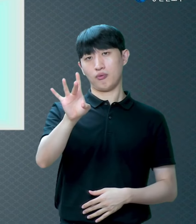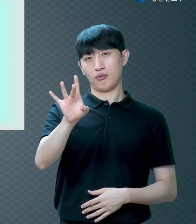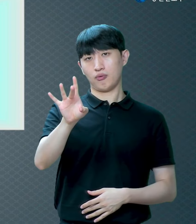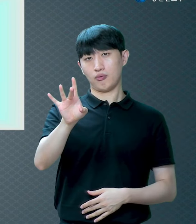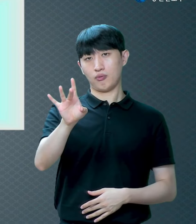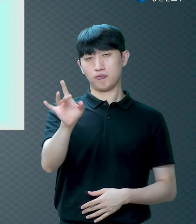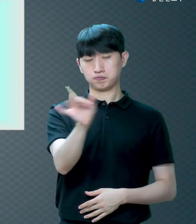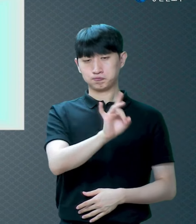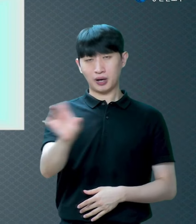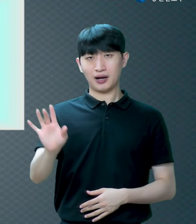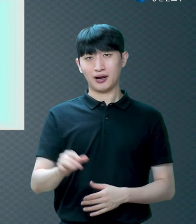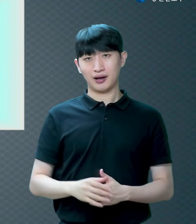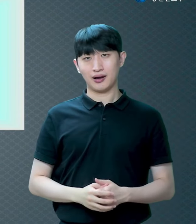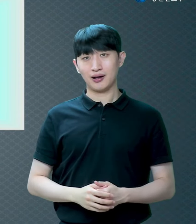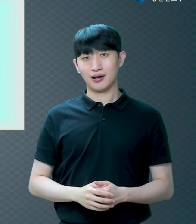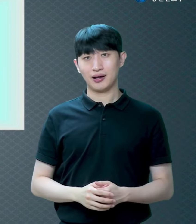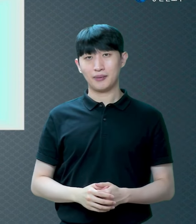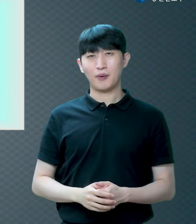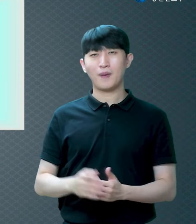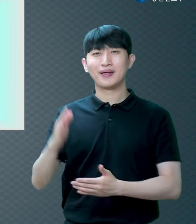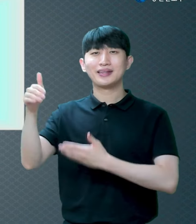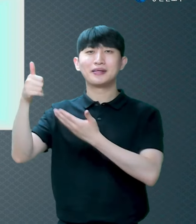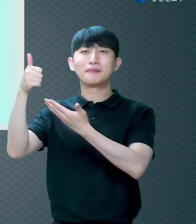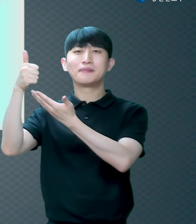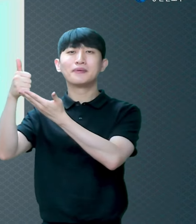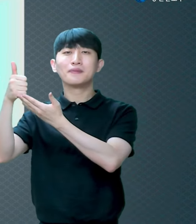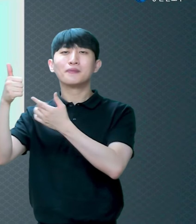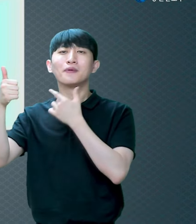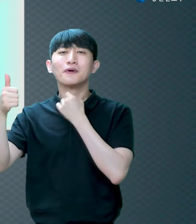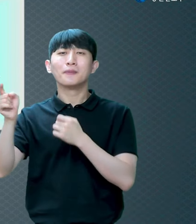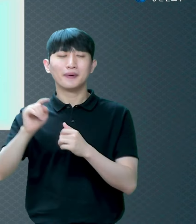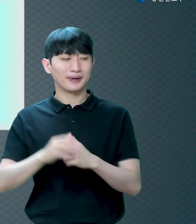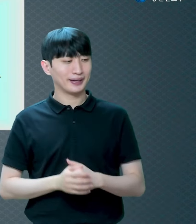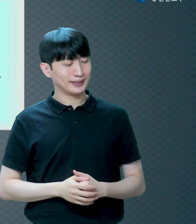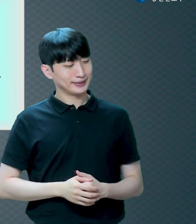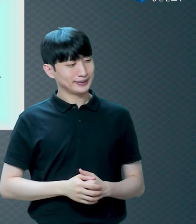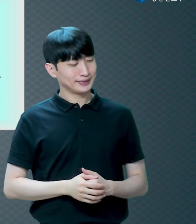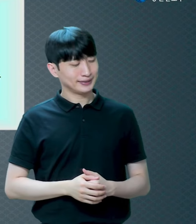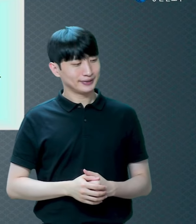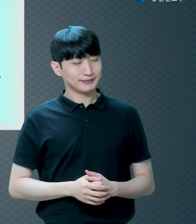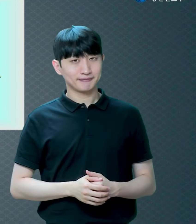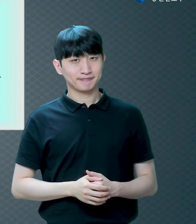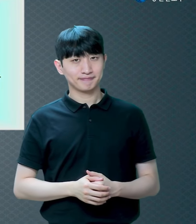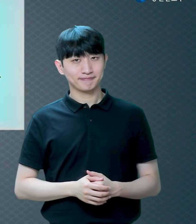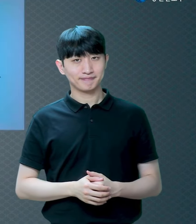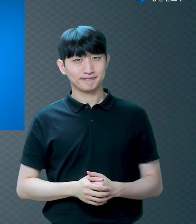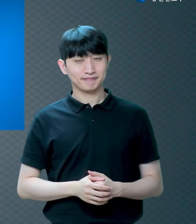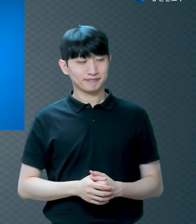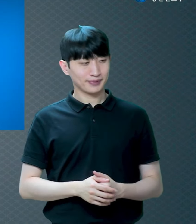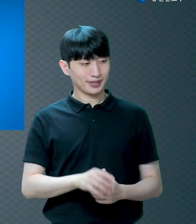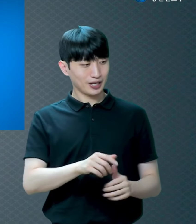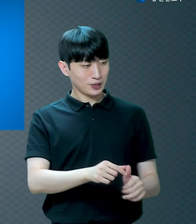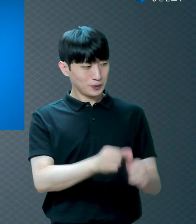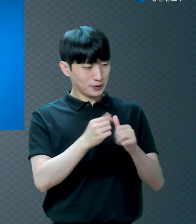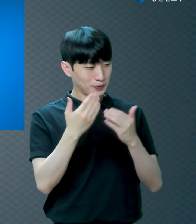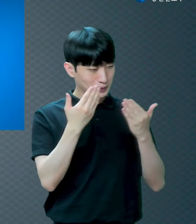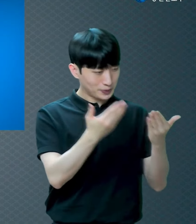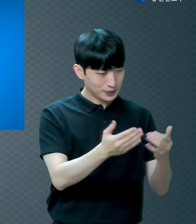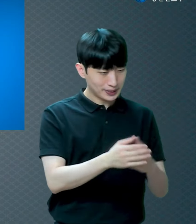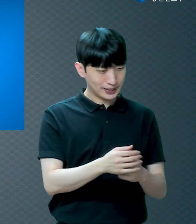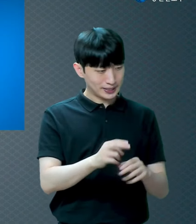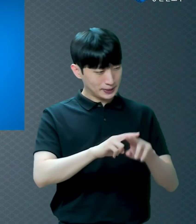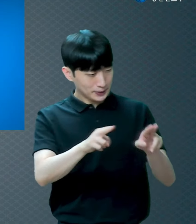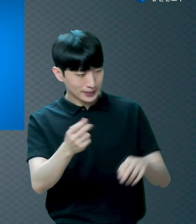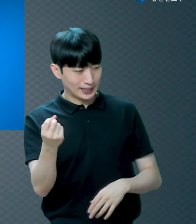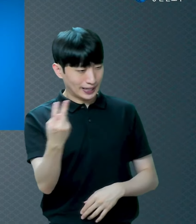하나님이 뭐 쬐해가지고 조금 주고 한 번 주고 한 달 있다가 또 주고 열